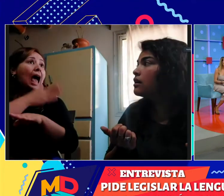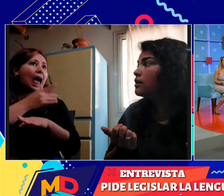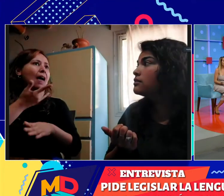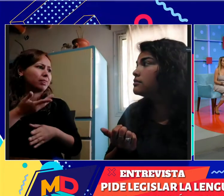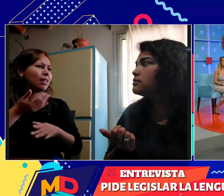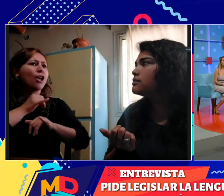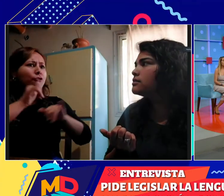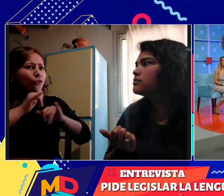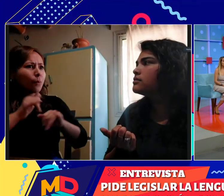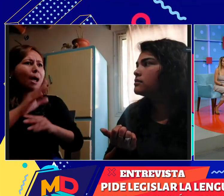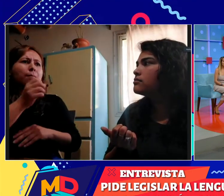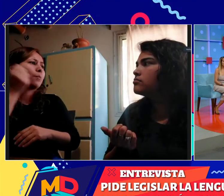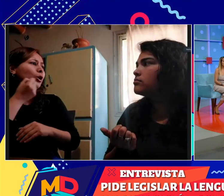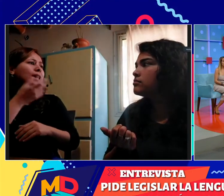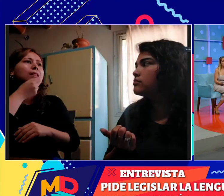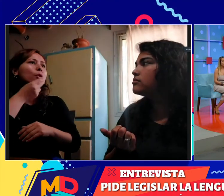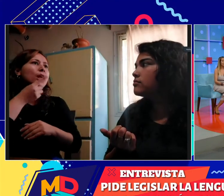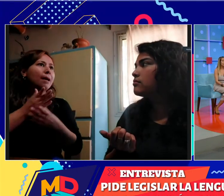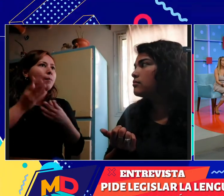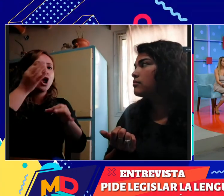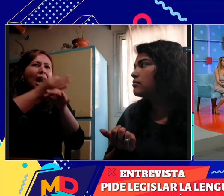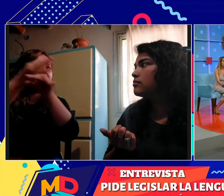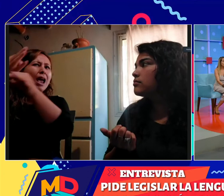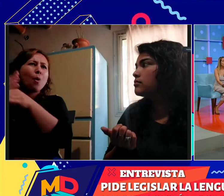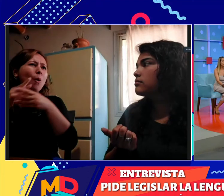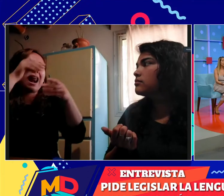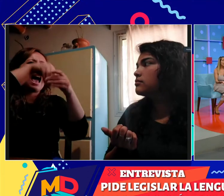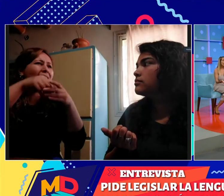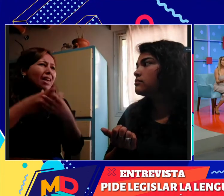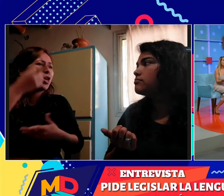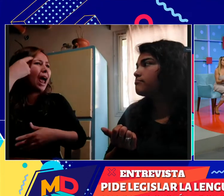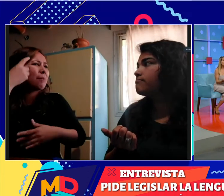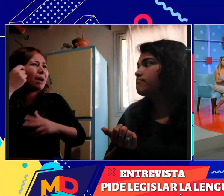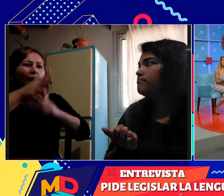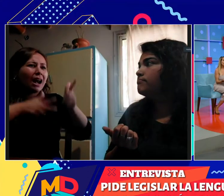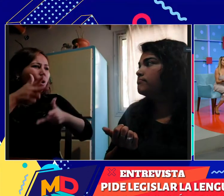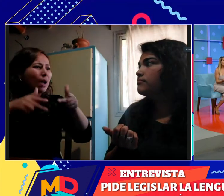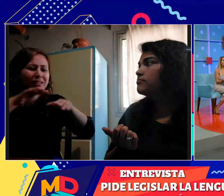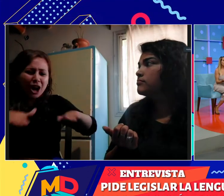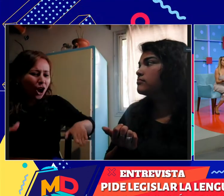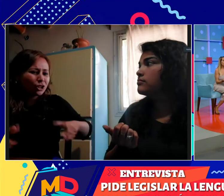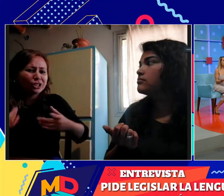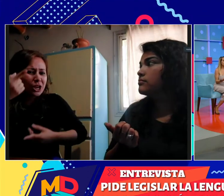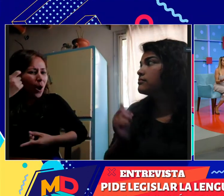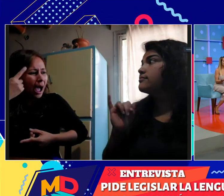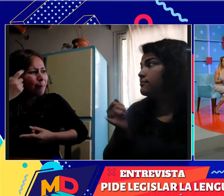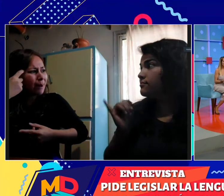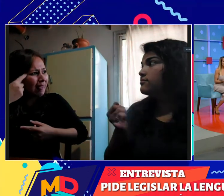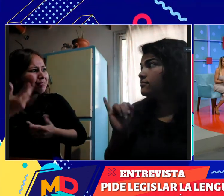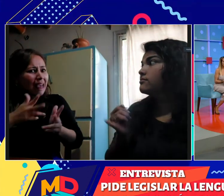en la educación de los chicos, que sea tan importante que aprendan desde chiquitos. ¿Hay personas que se han puesto en contacto con ella a nivel